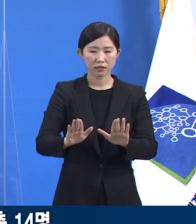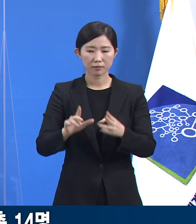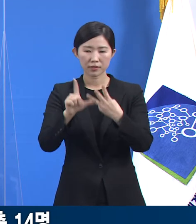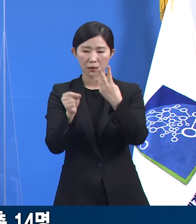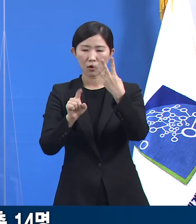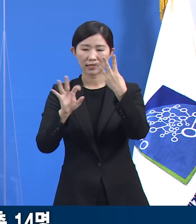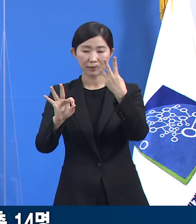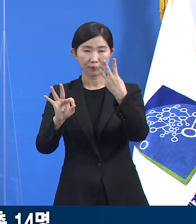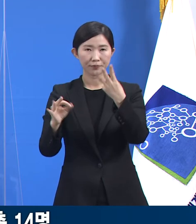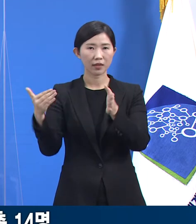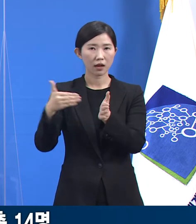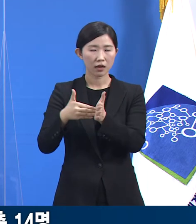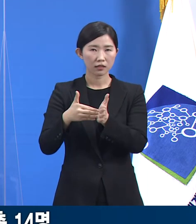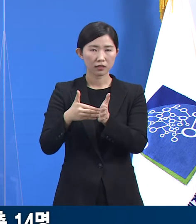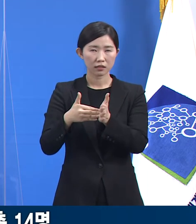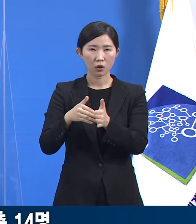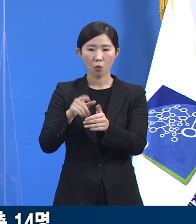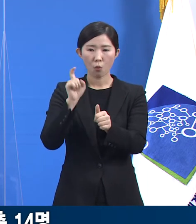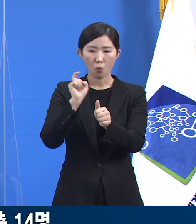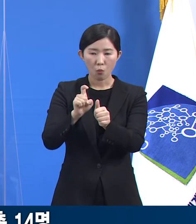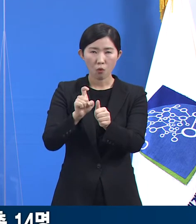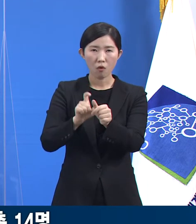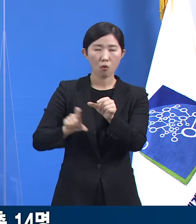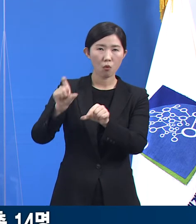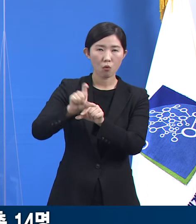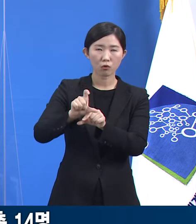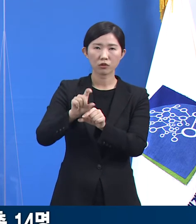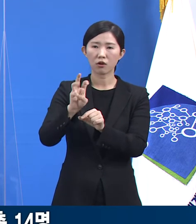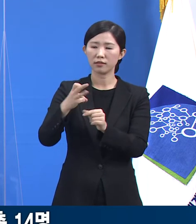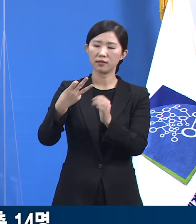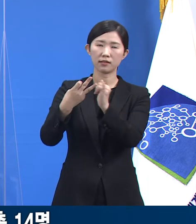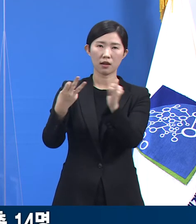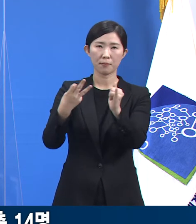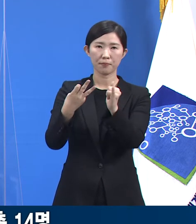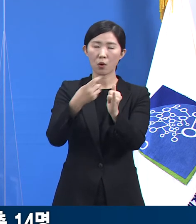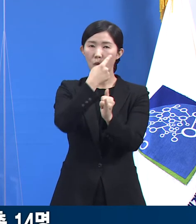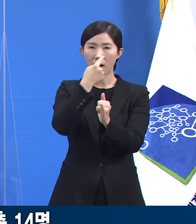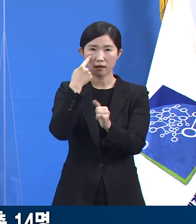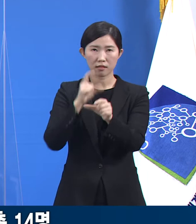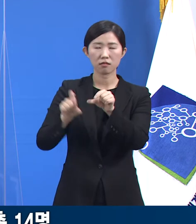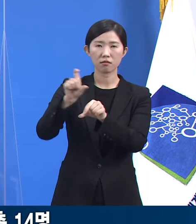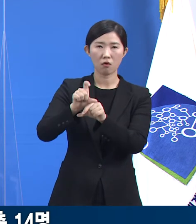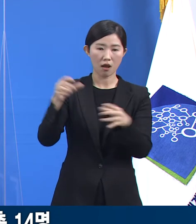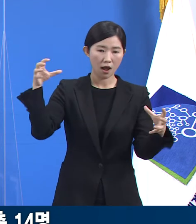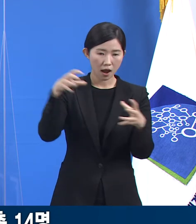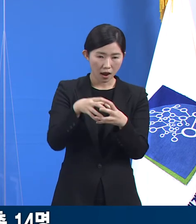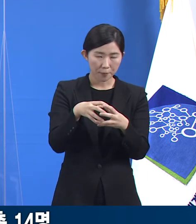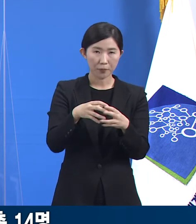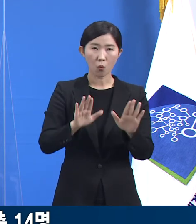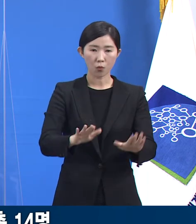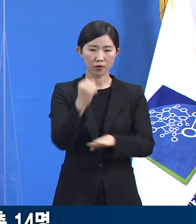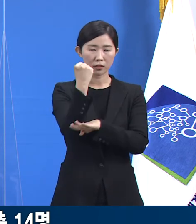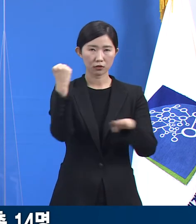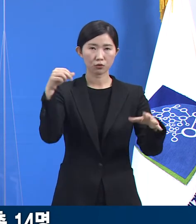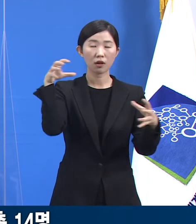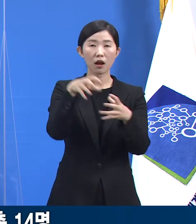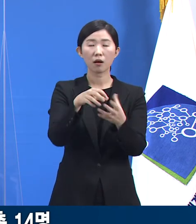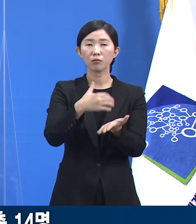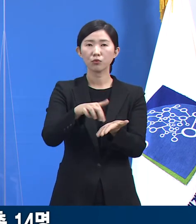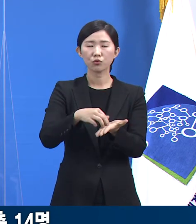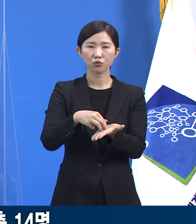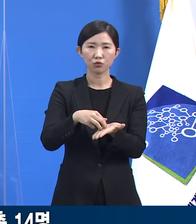추가 양성 판정을 받으면서 11일 0시 기준 확진자는 총 14명으로 확인되었습니다.